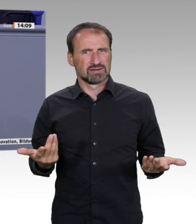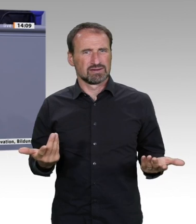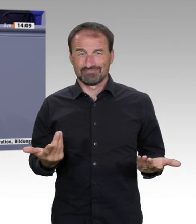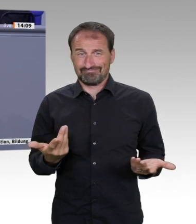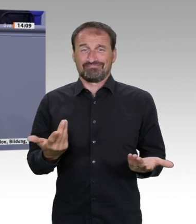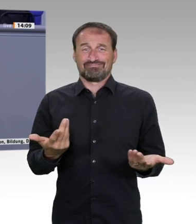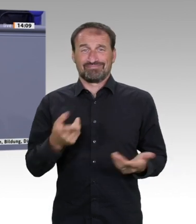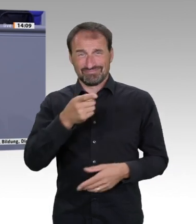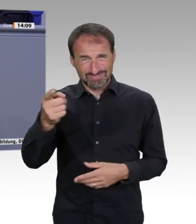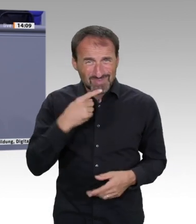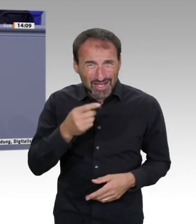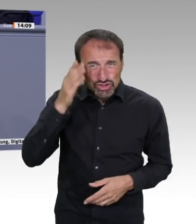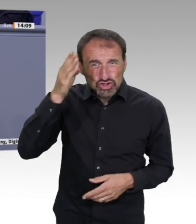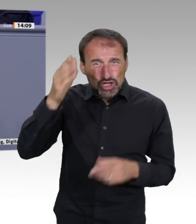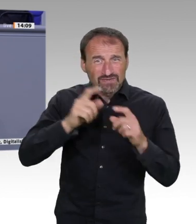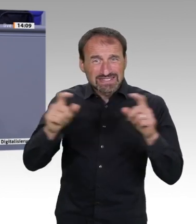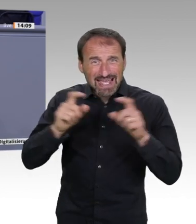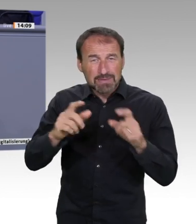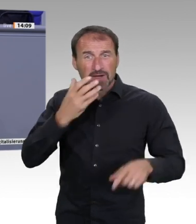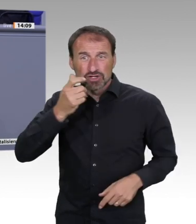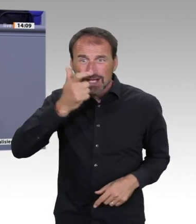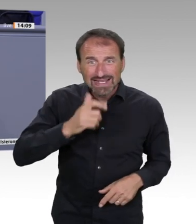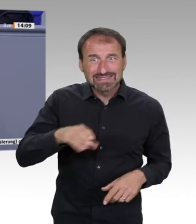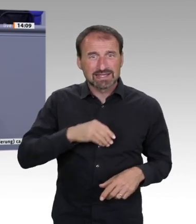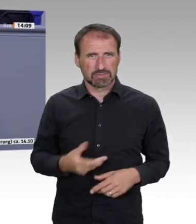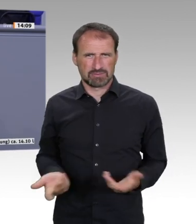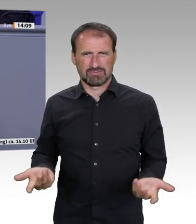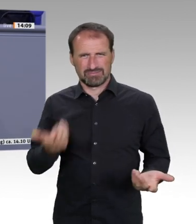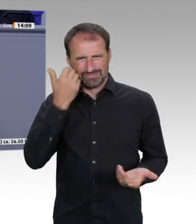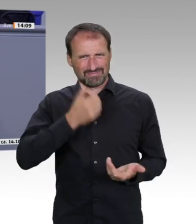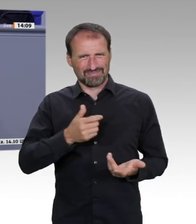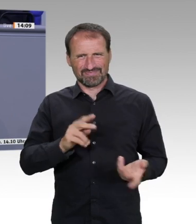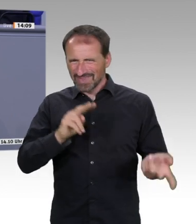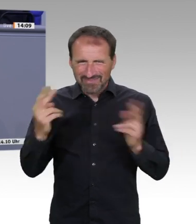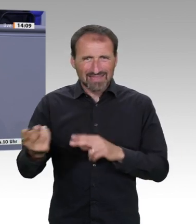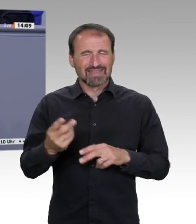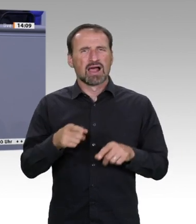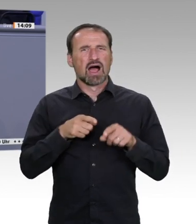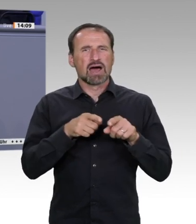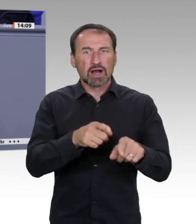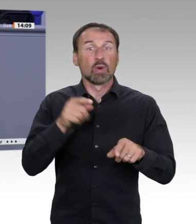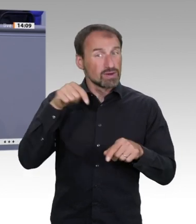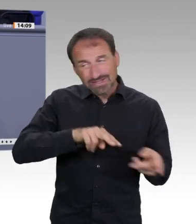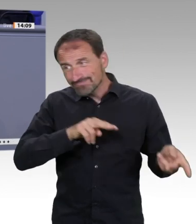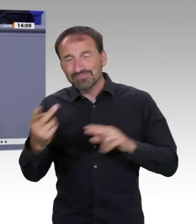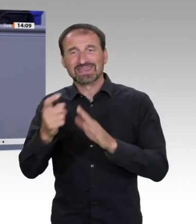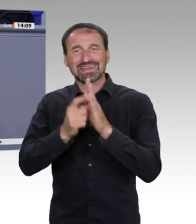anscheinend kein Plan. Wir wollen immer bei jedem und allen Weltmeister sein. Aber bei den Themen